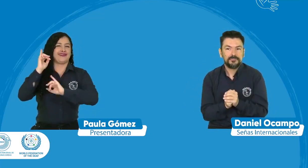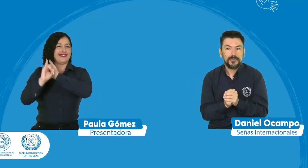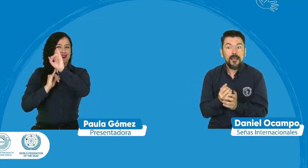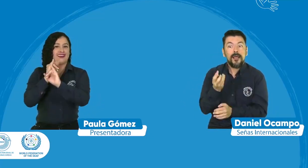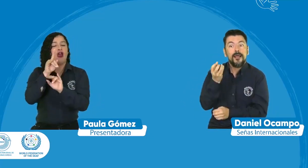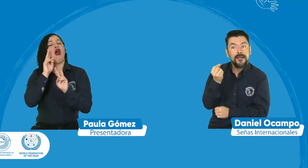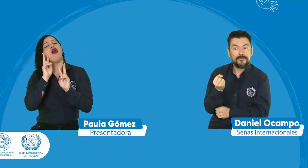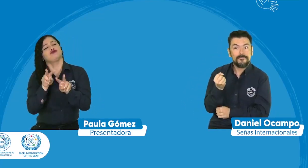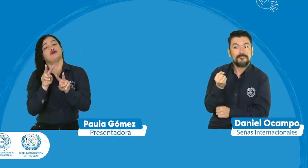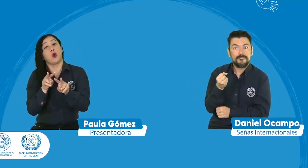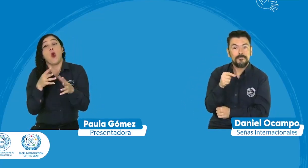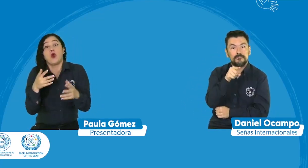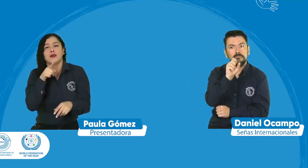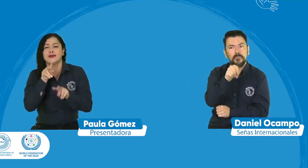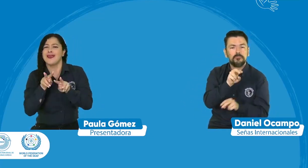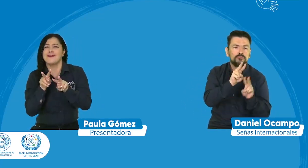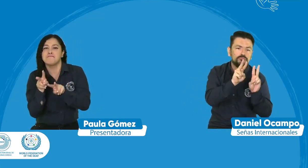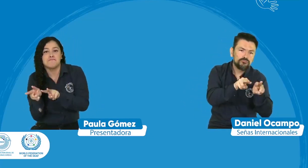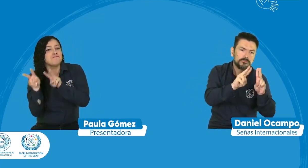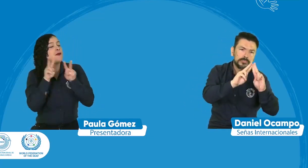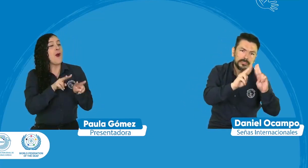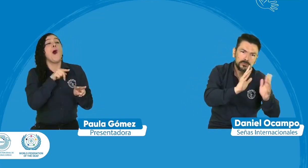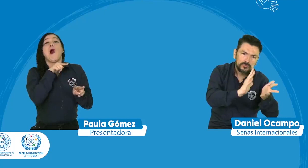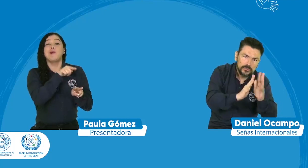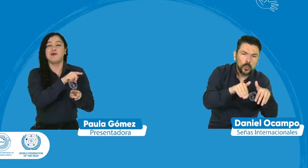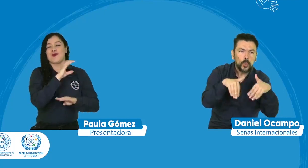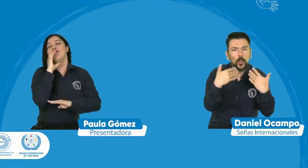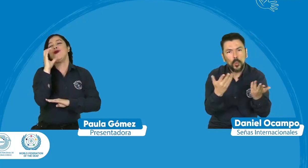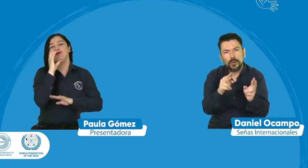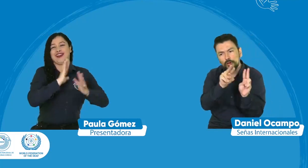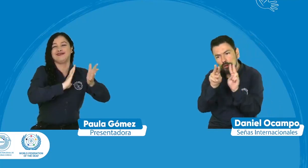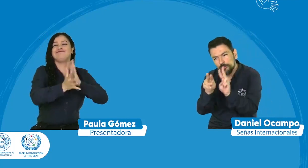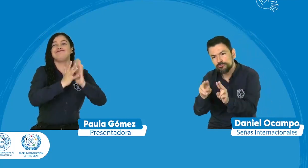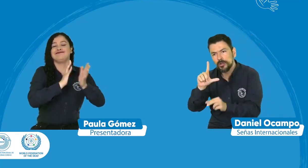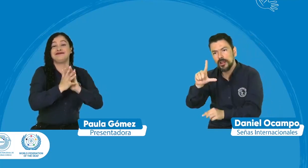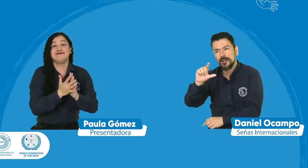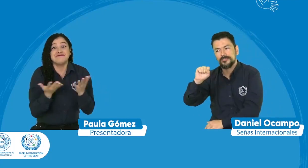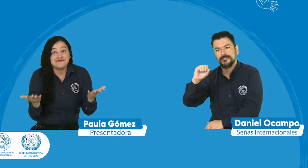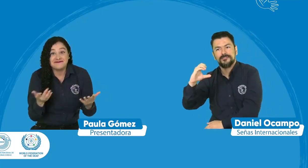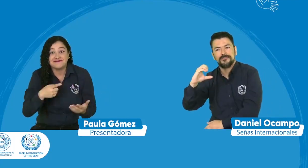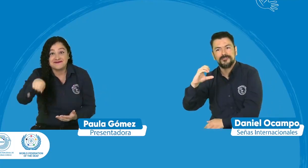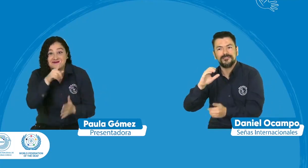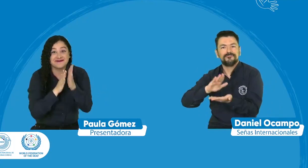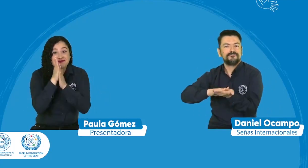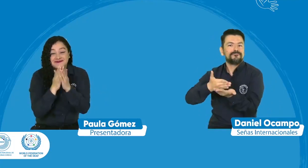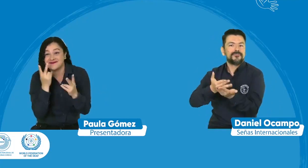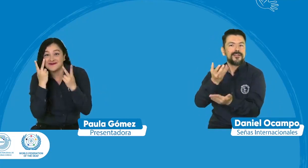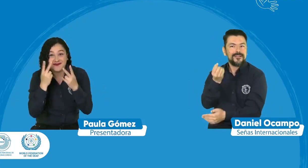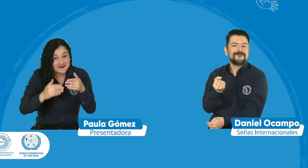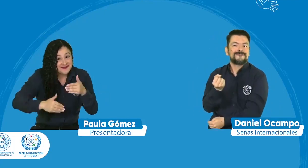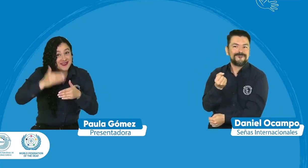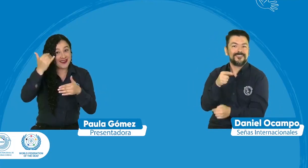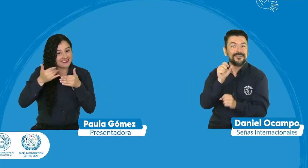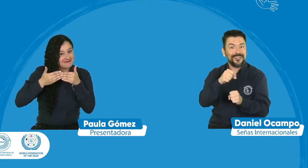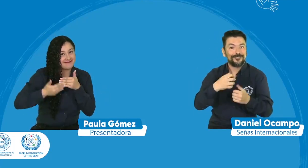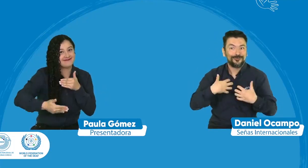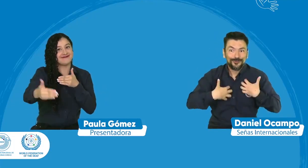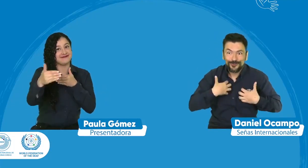internacionales o si mejor o al contrario si ven lengua de señas colombiana para